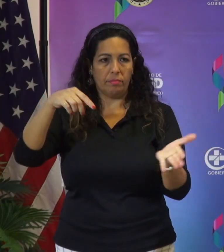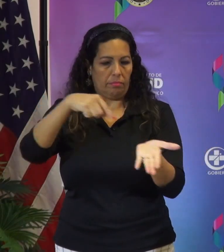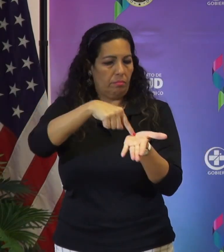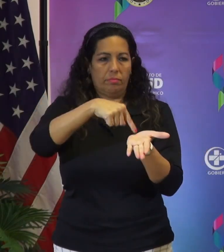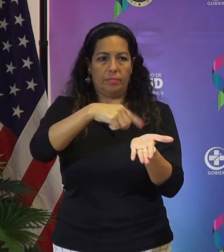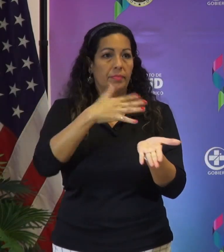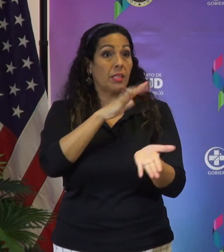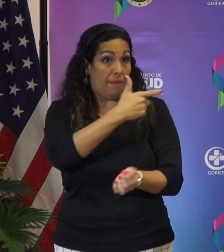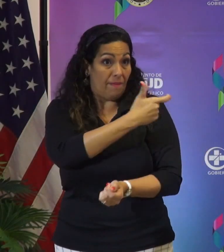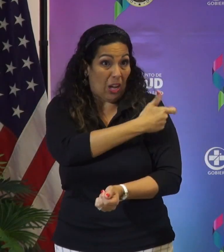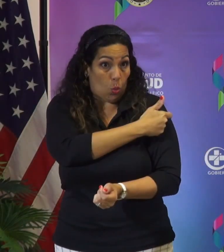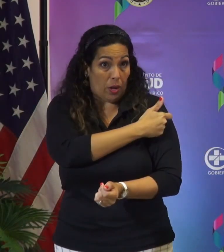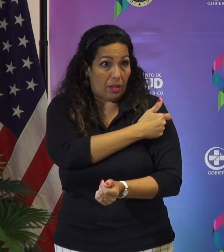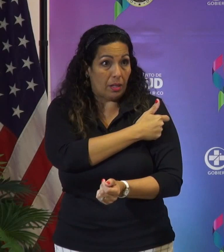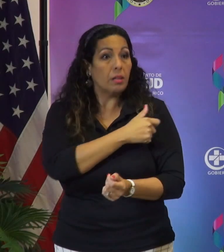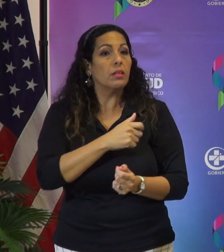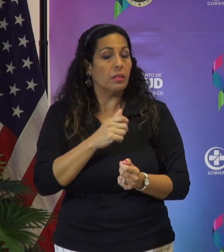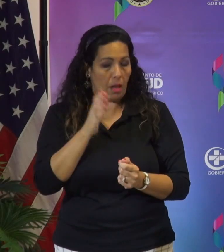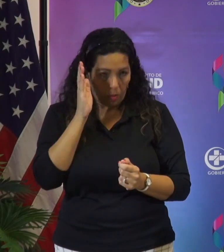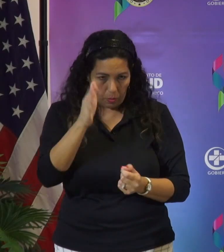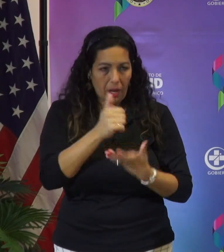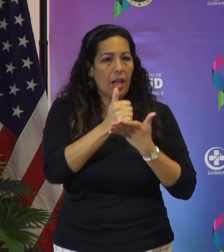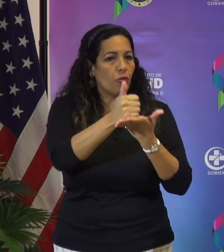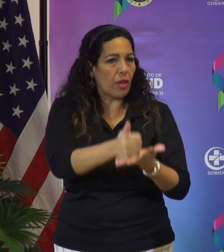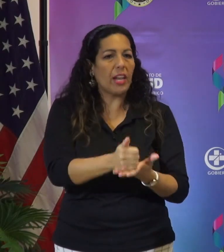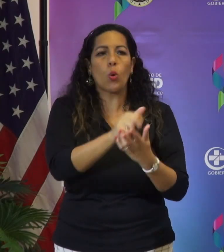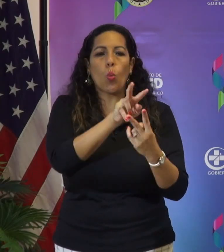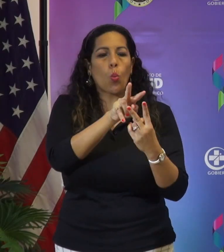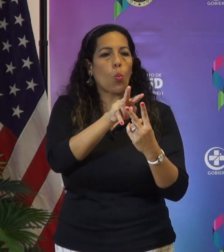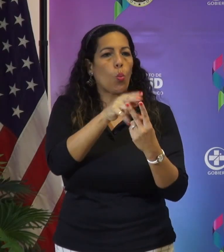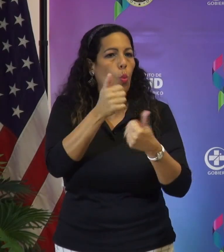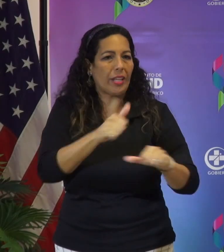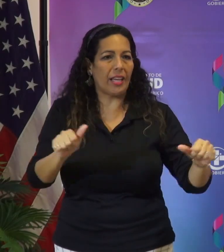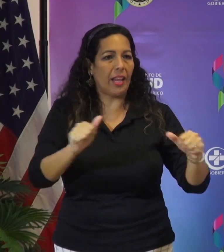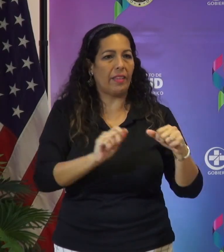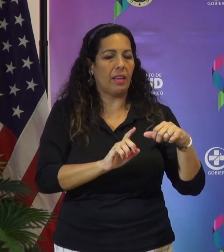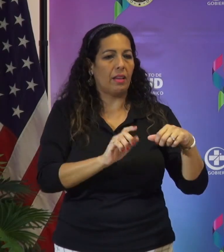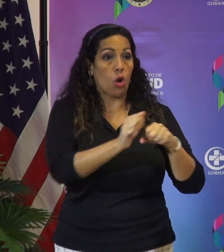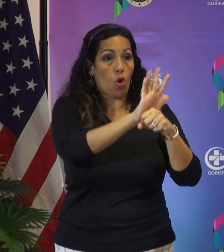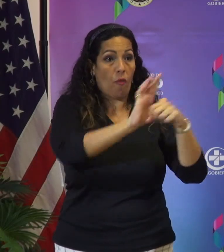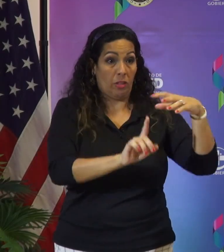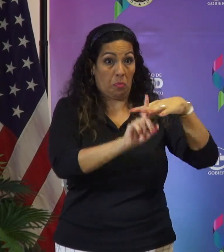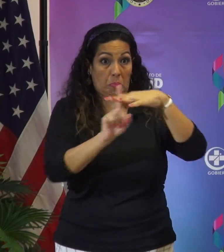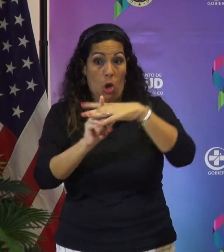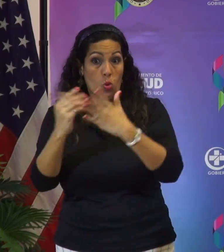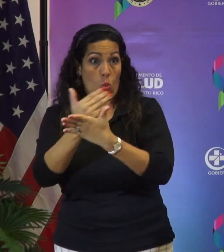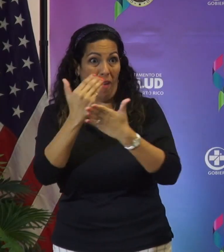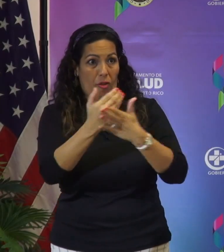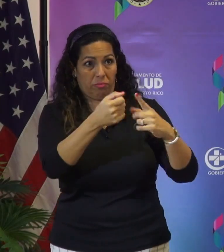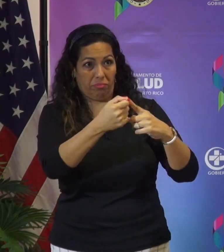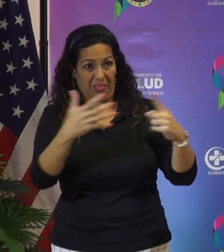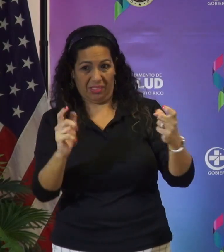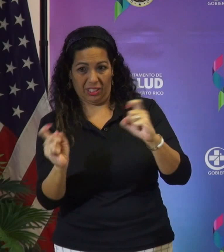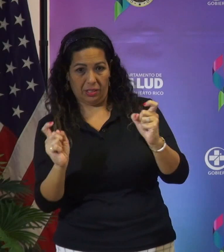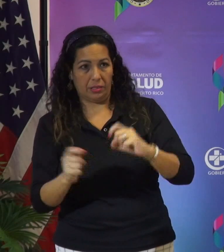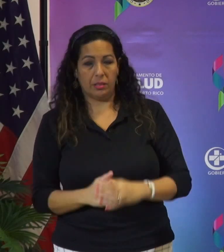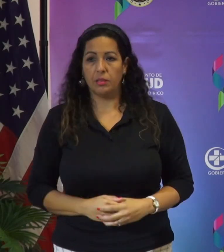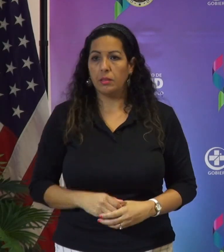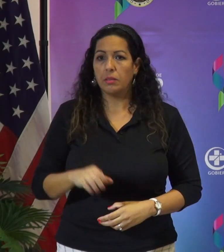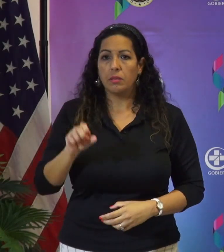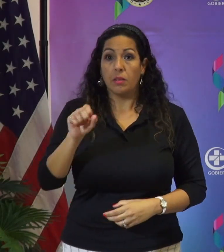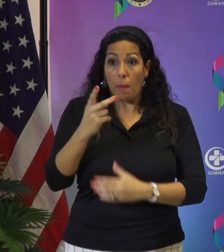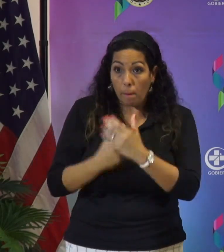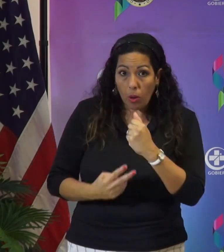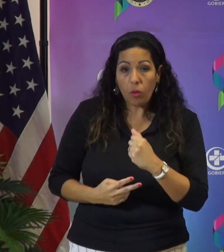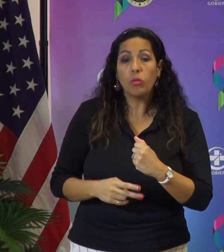vacuna es las dos, son eficaces en cualquiera de las variantes. O sea que ambas hay tranquilidad con la población. tranquilidad